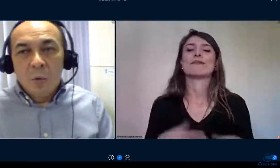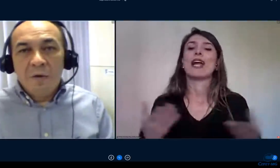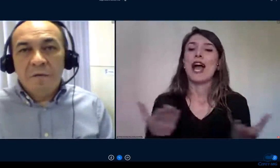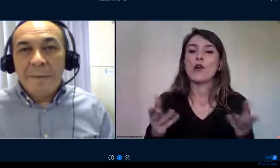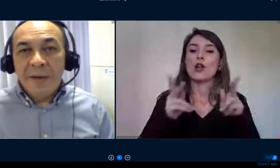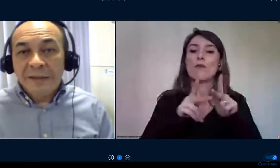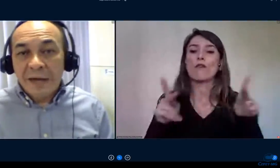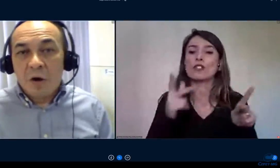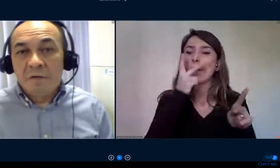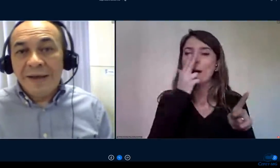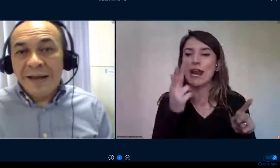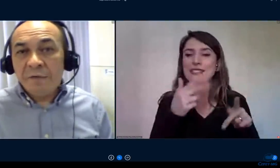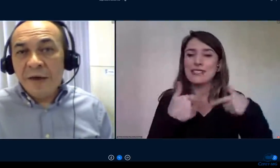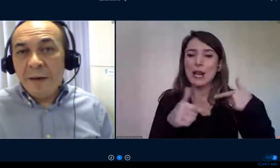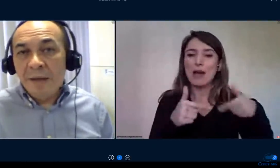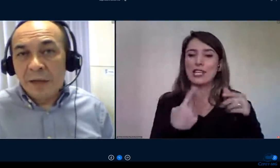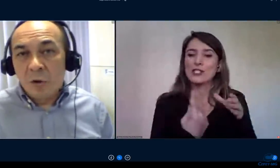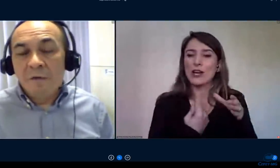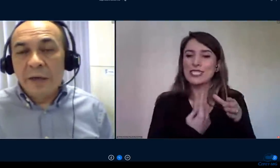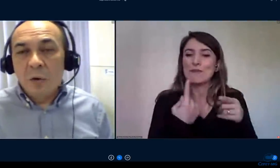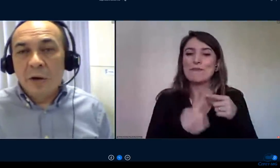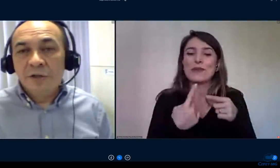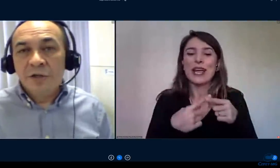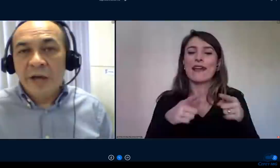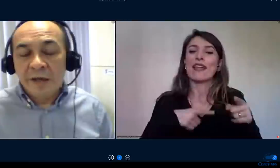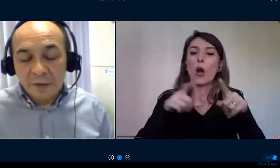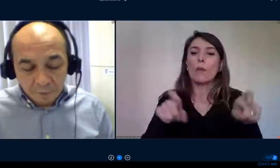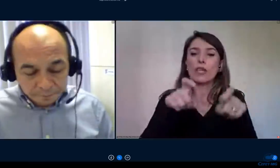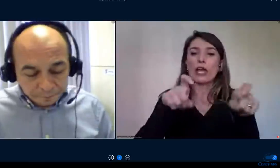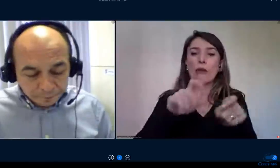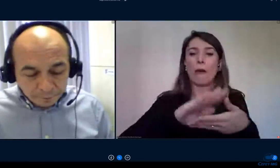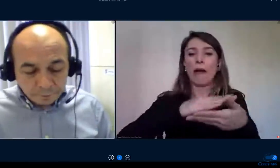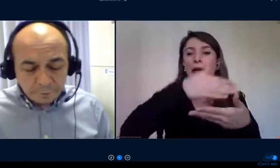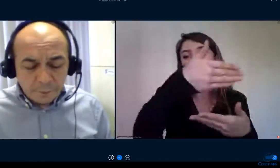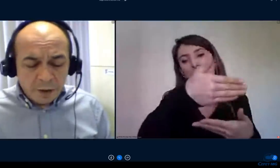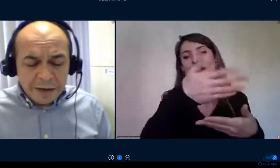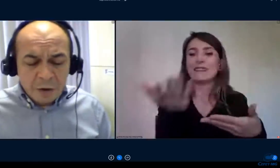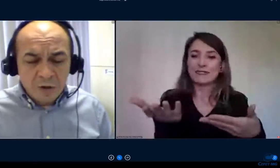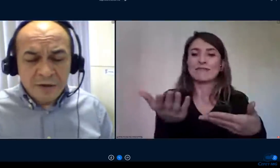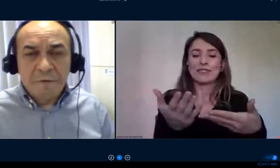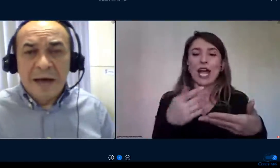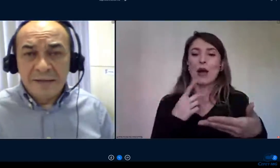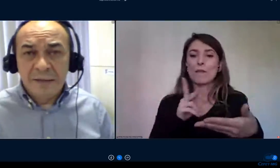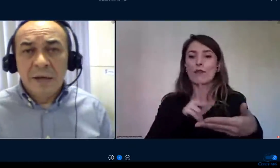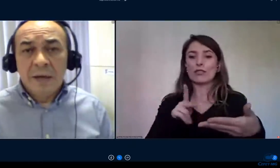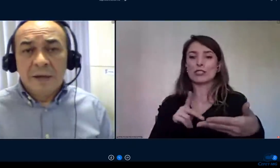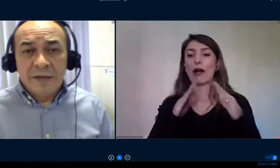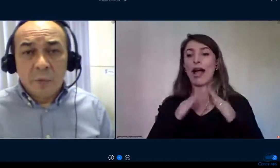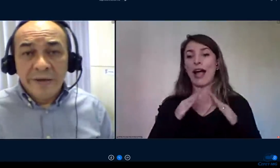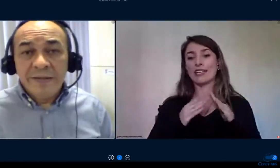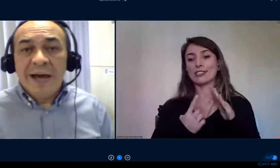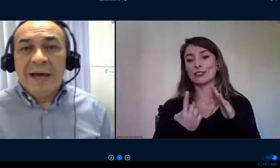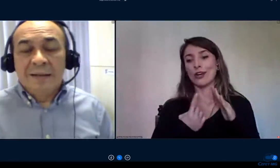mas que ele tem ali uma ferramenta nova e é nessa ferramenta nova que agora a gente entra na nossa fase